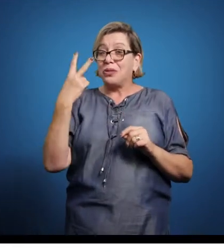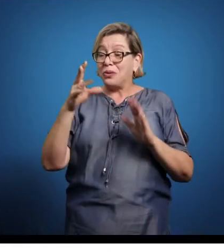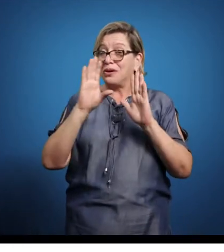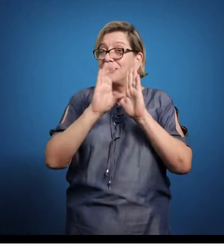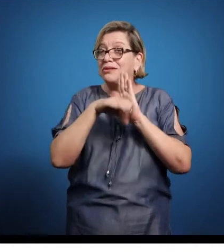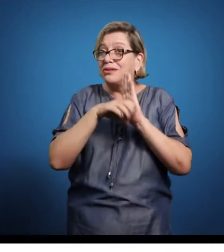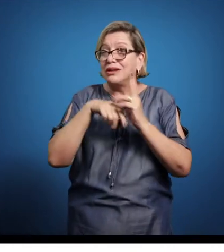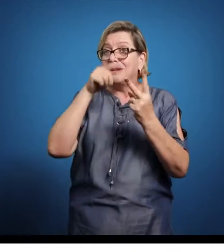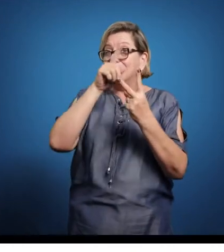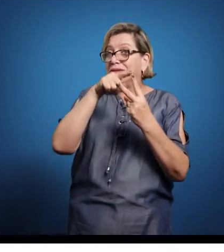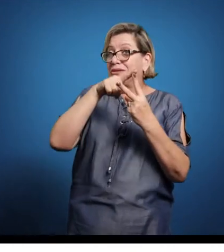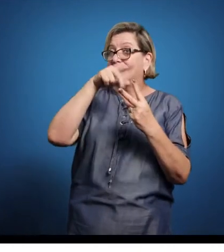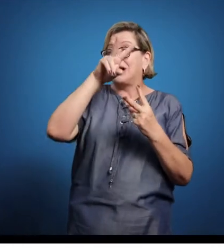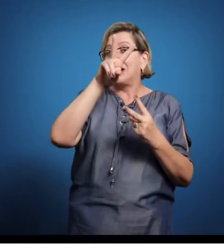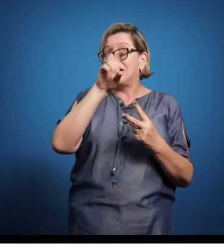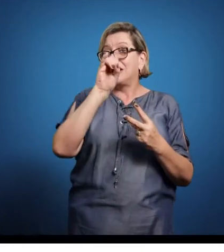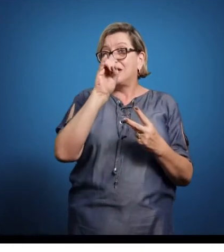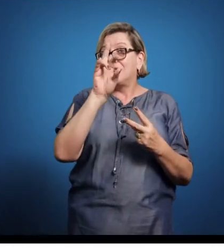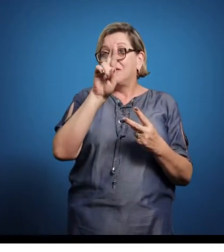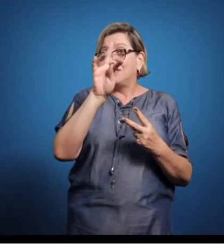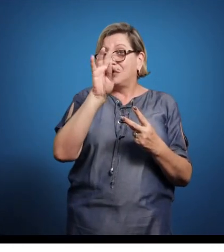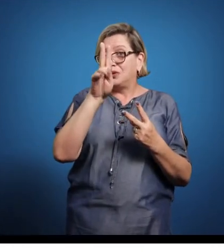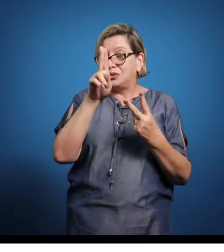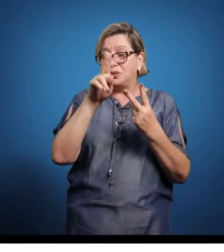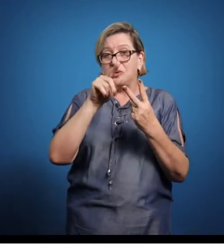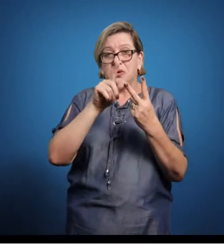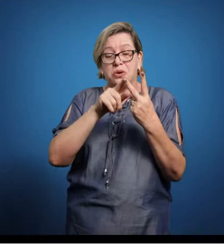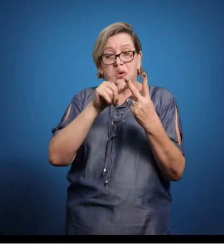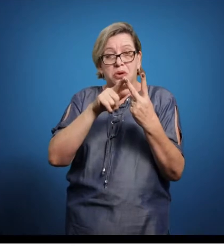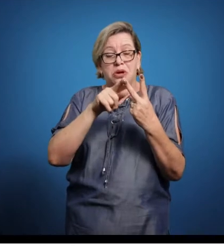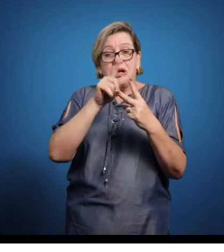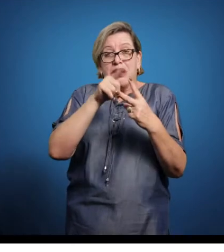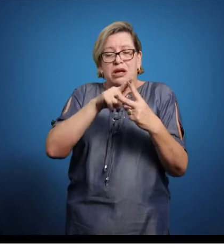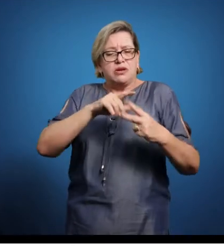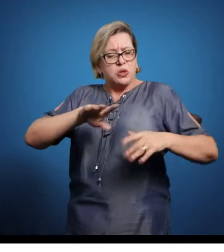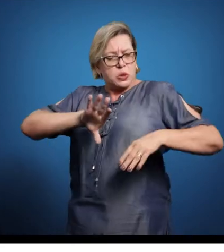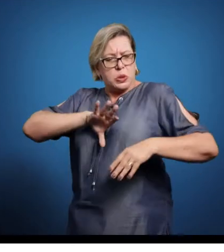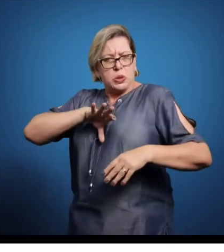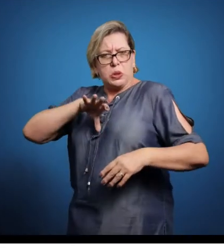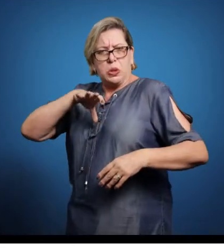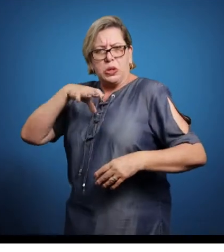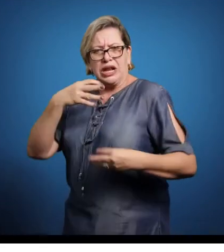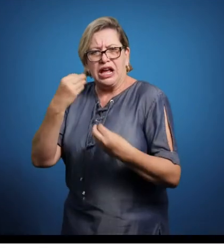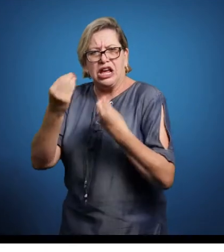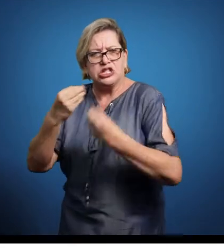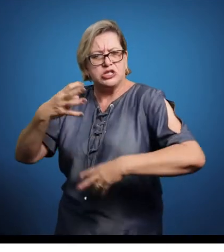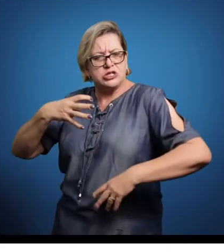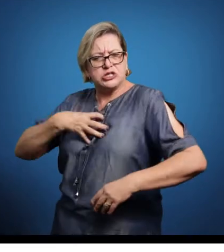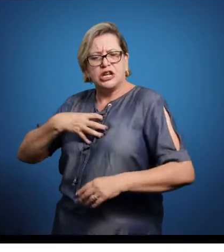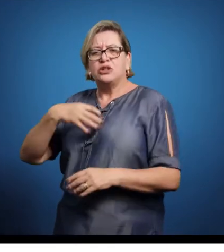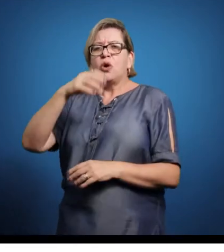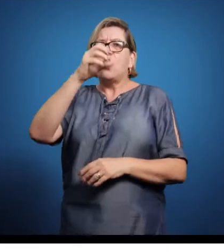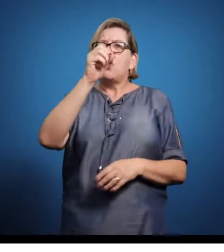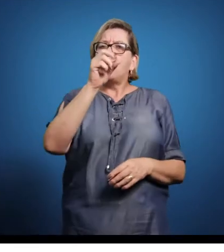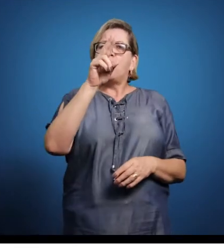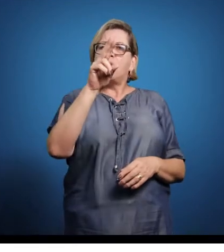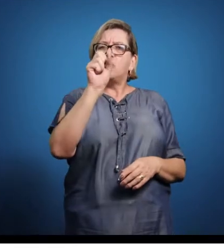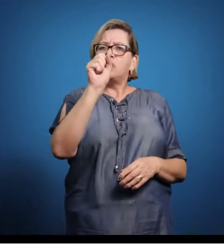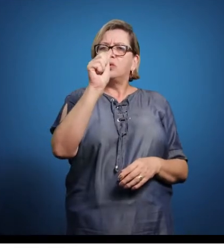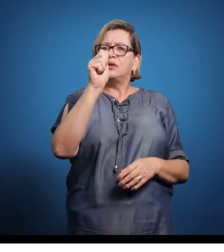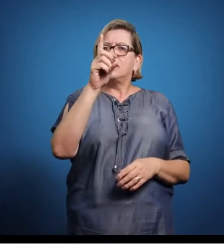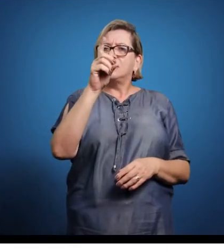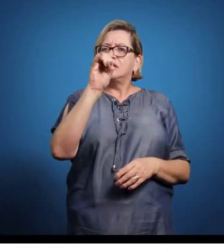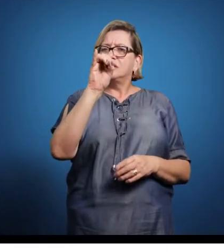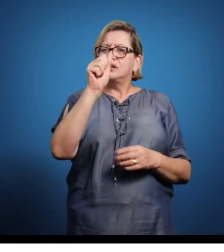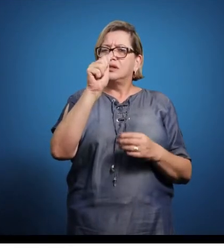príncipe, sua ousadia, sua coragem. E a fortu, as circunstâncias, a natureza, o destino, um pouco da